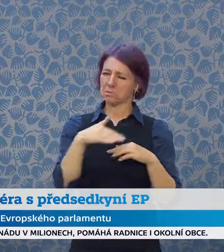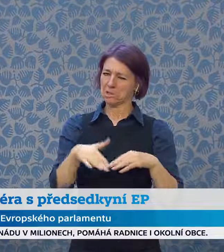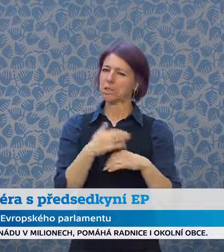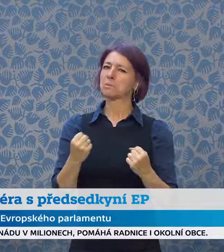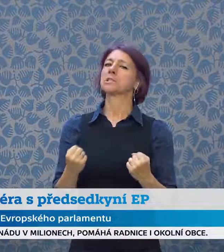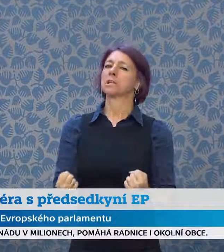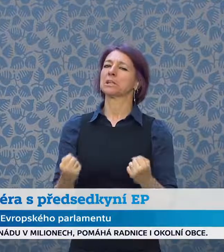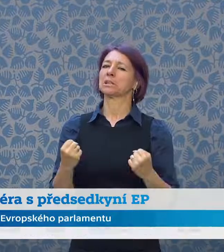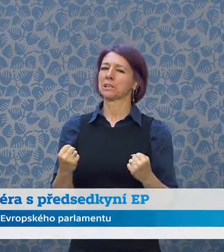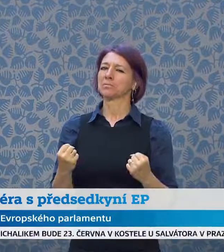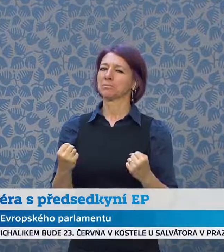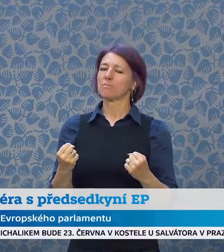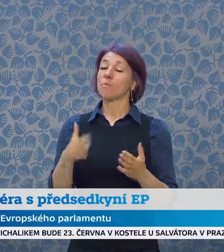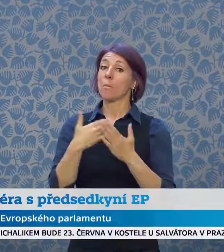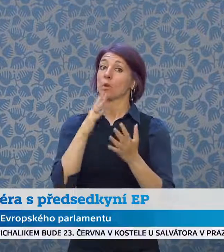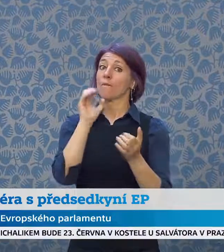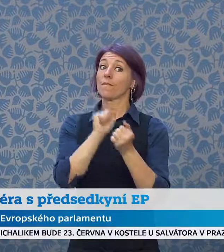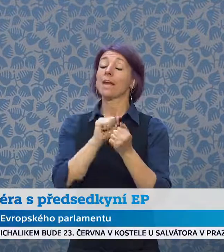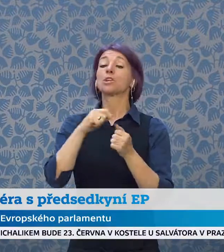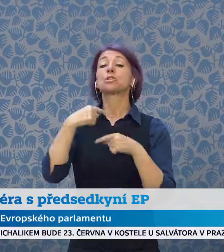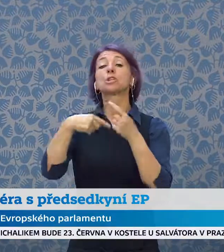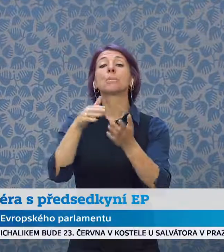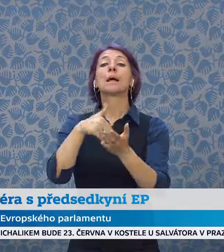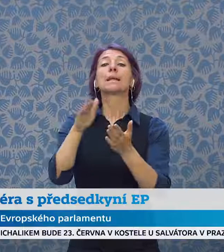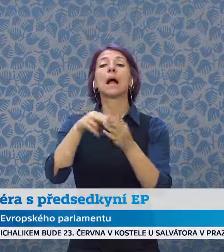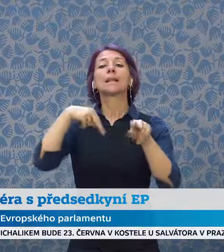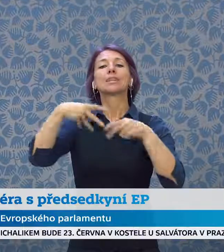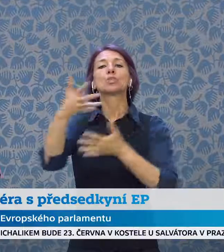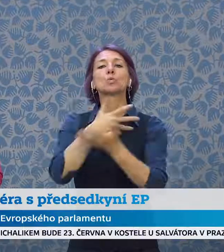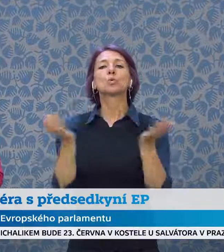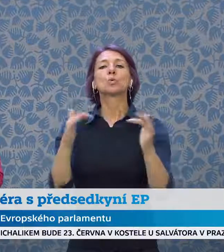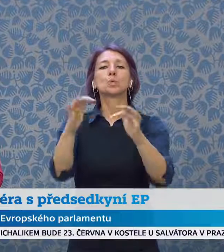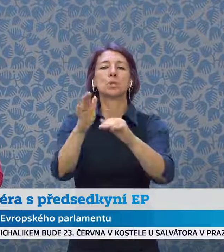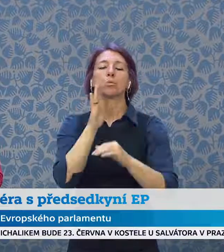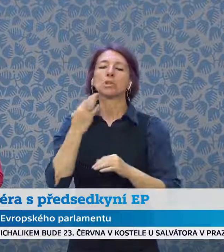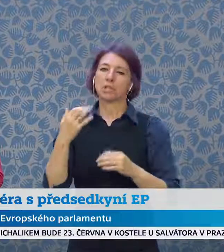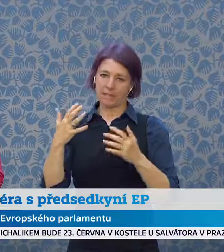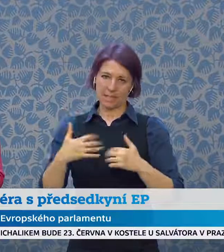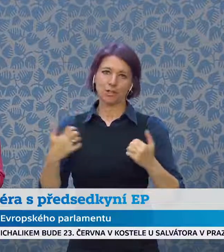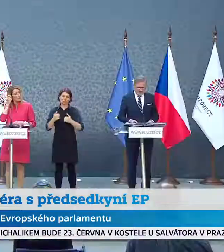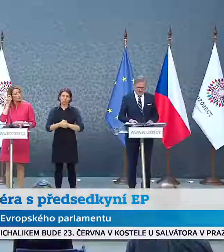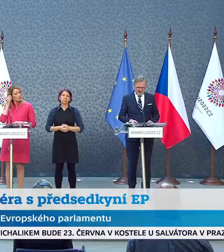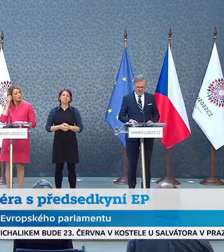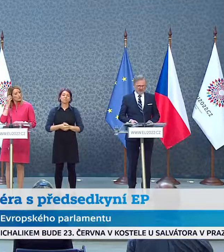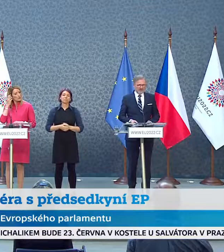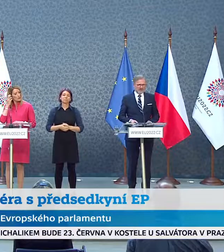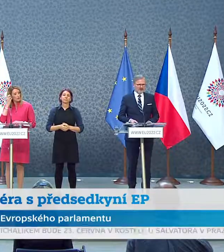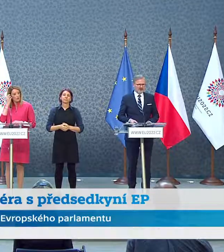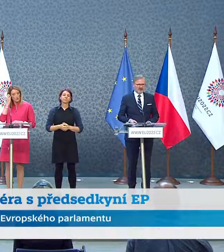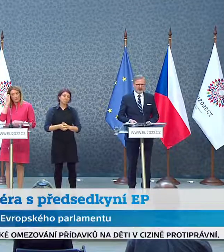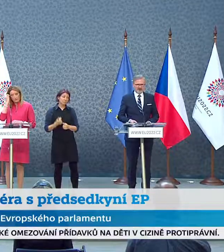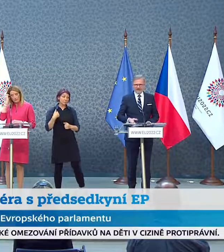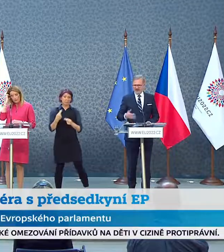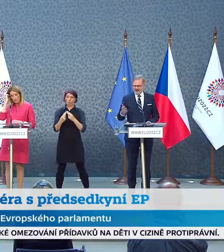těším se tedy na další diskuse na nadcházejících radách s panem premiérem a dalšími kolegy. Odpovím na tu